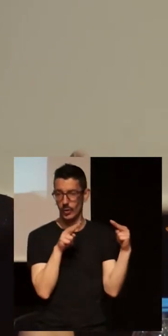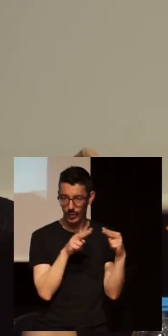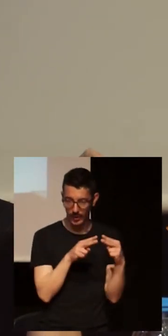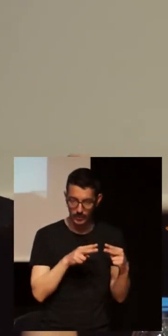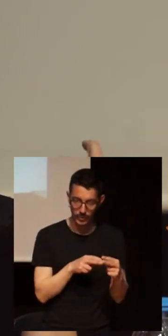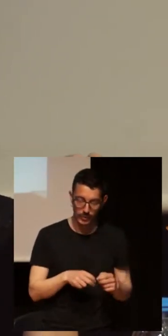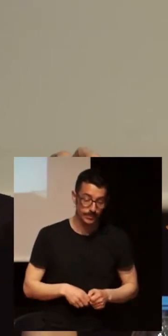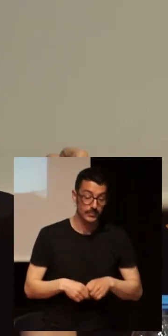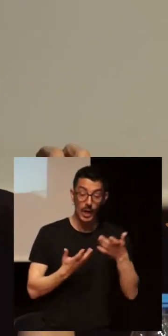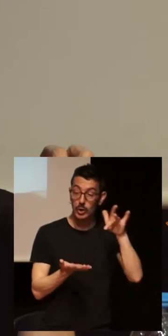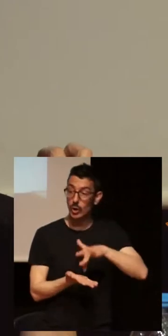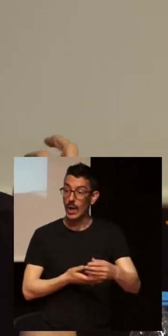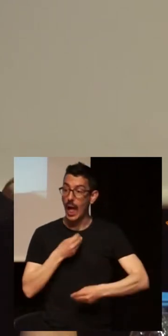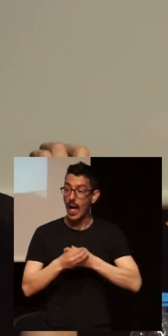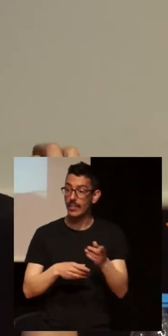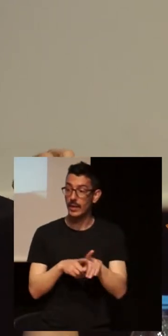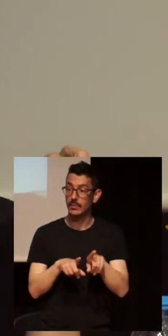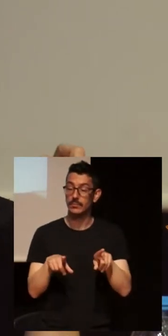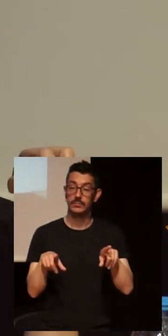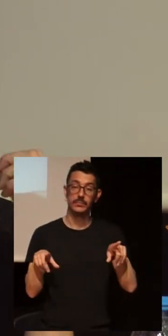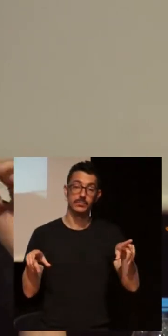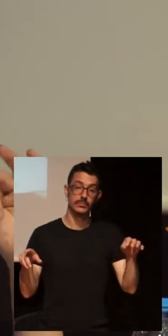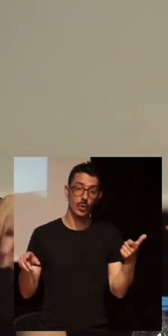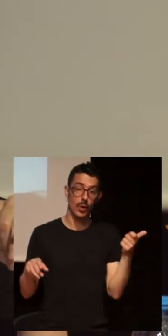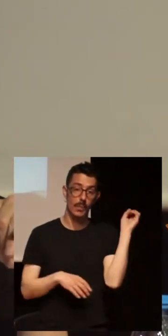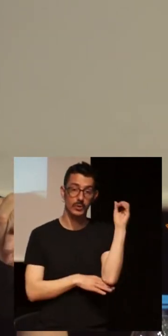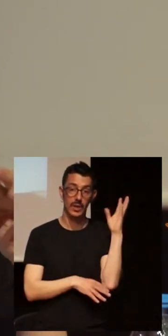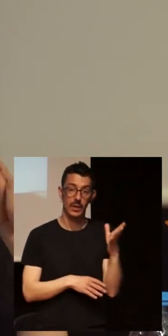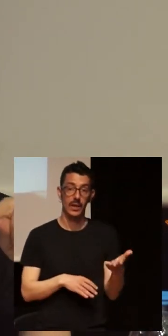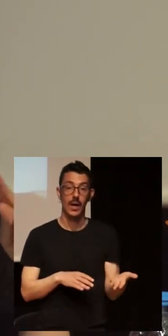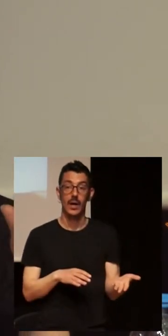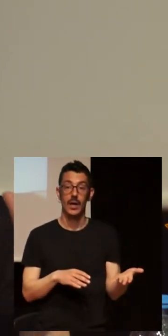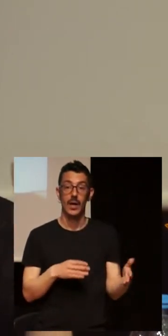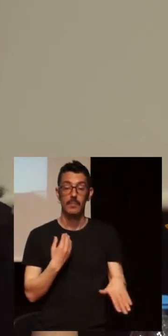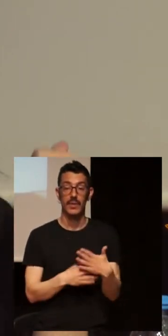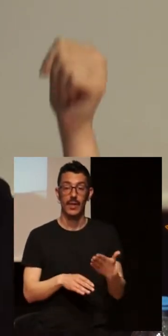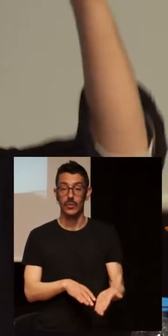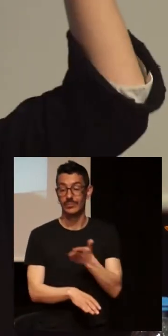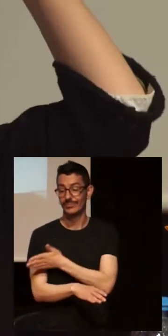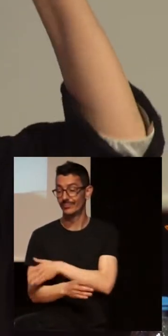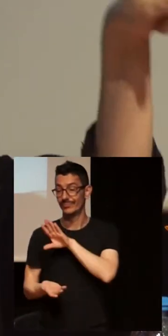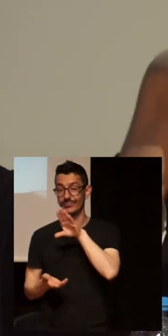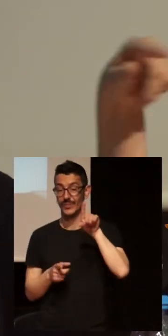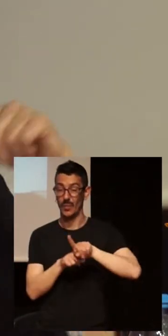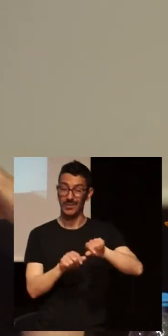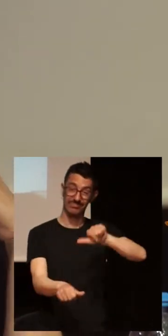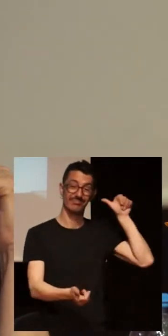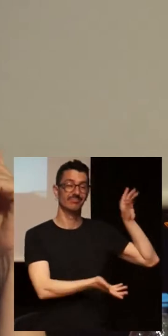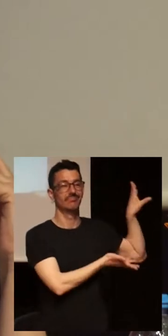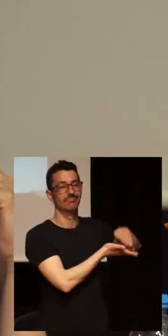have put myself be vintage. Many of the diapositives that you that you have, you have put in the paper,